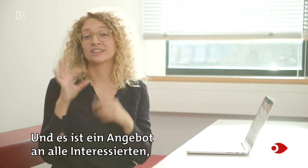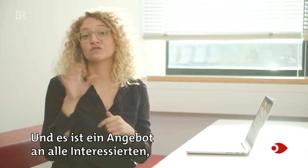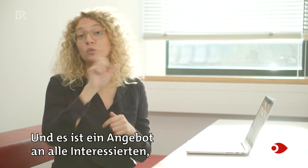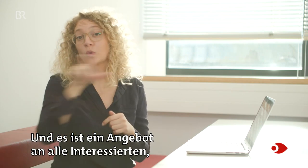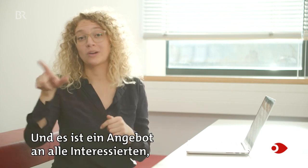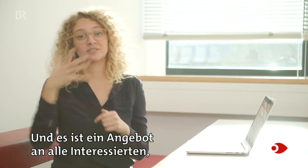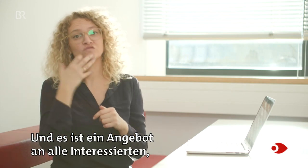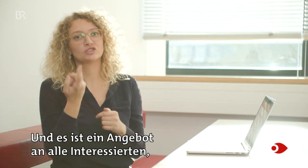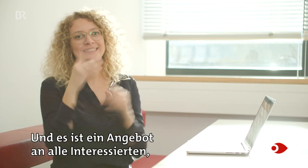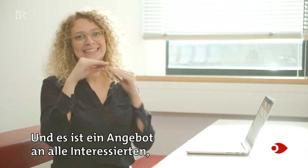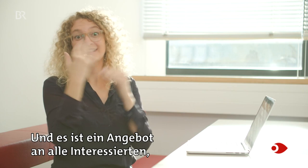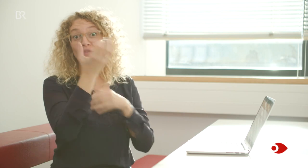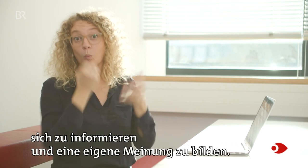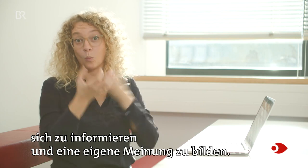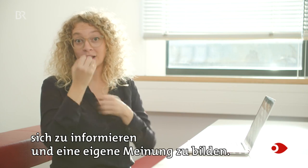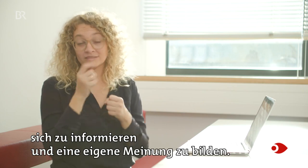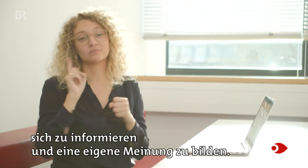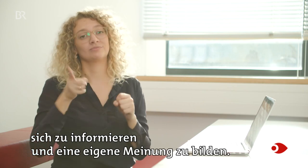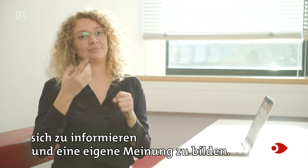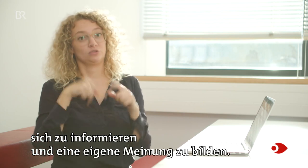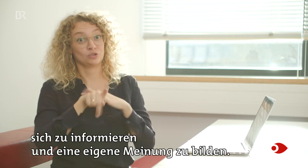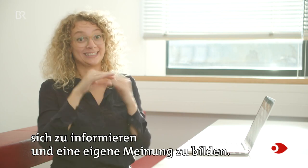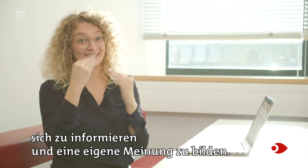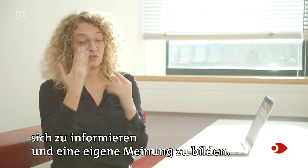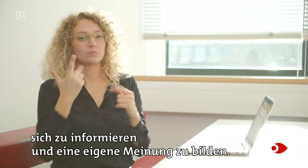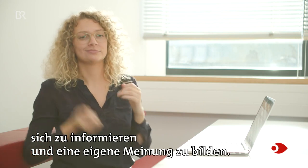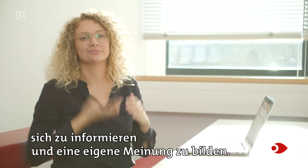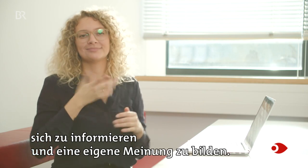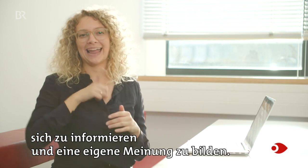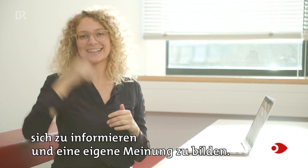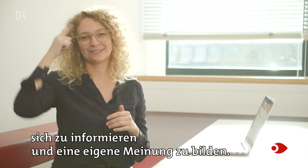Angebot an alle Interessierten, sich zu informieren und eine eigene Meinung zu bilden.